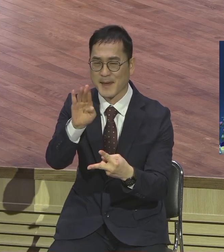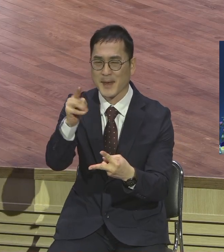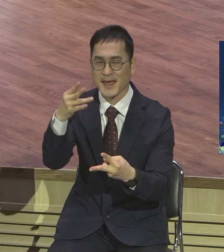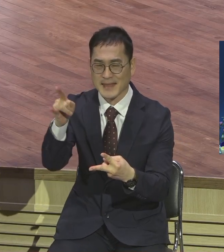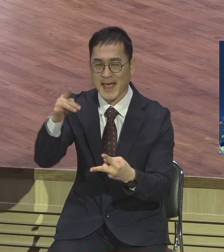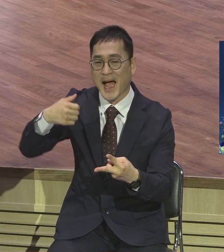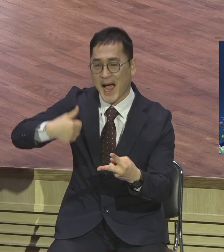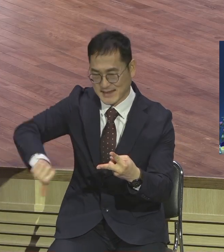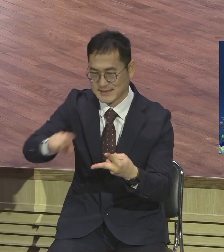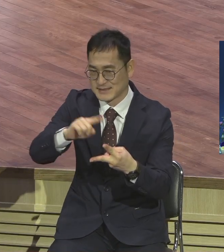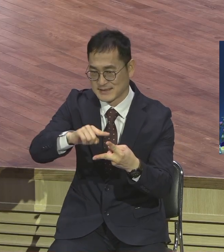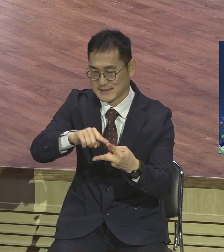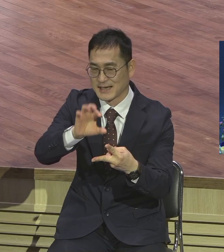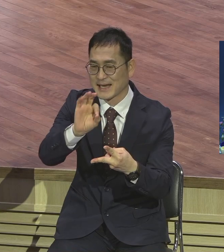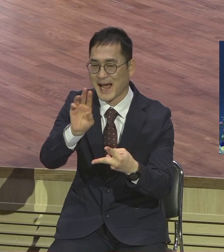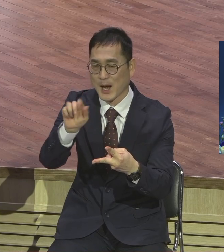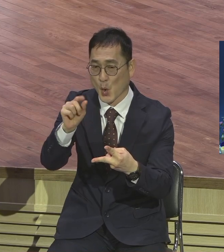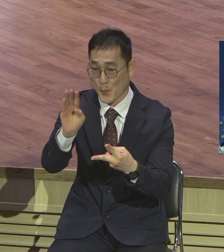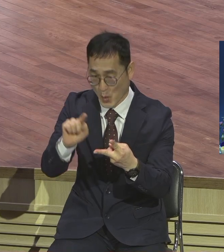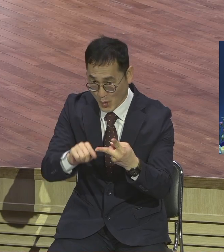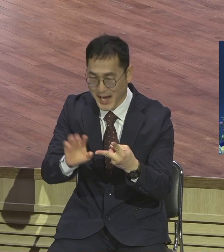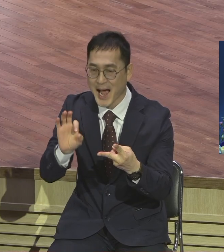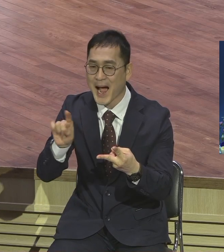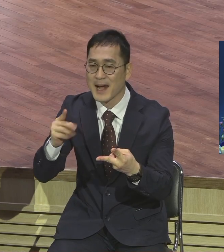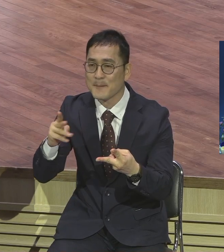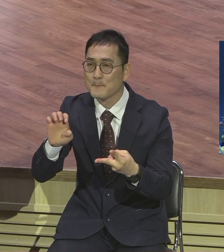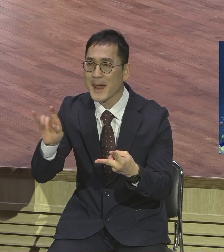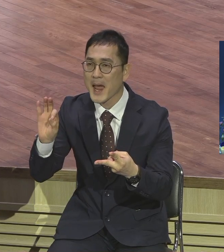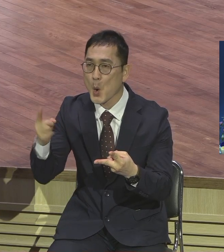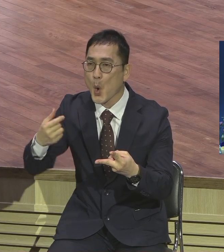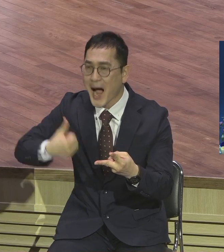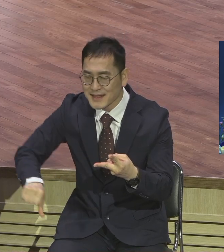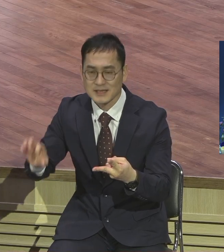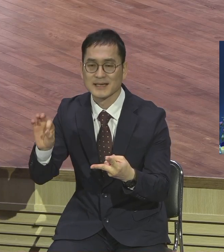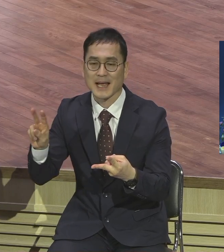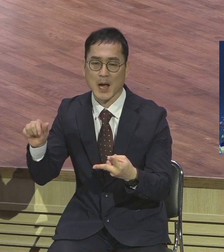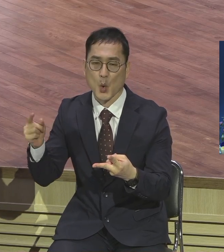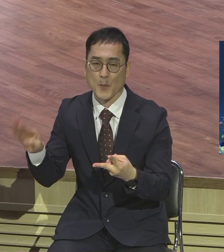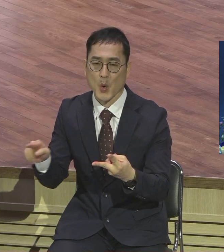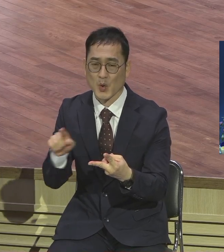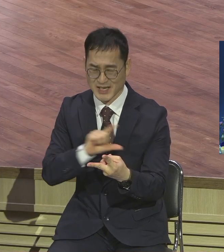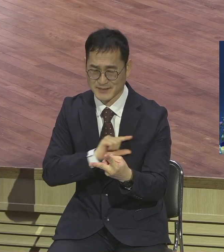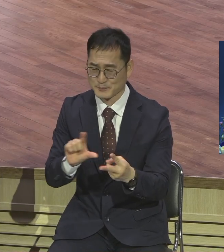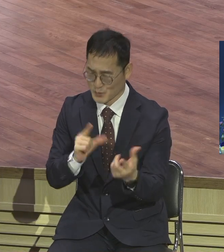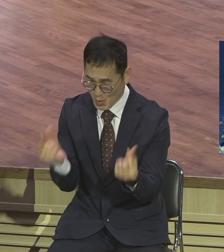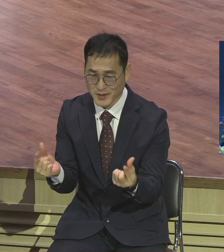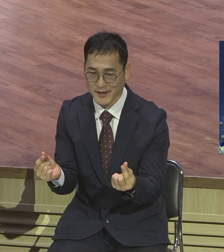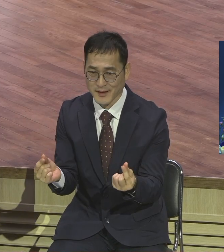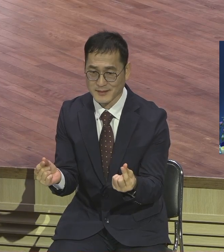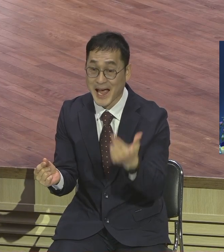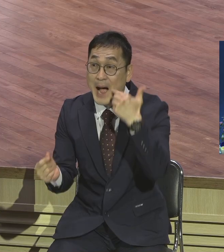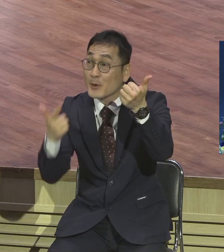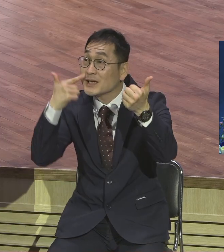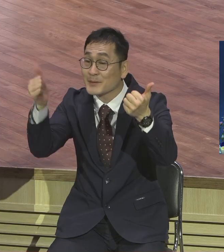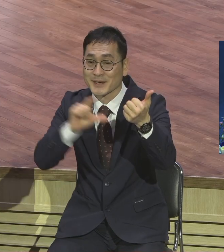알포의 아들 야구부 그렇게 구분을 한 거예요 오늘 본문에 나오는 야구부는